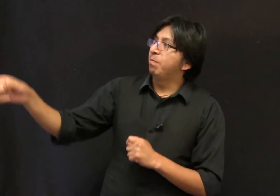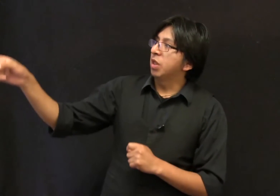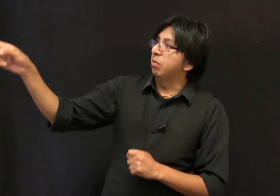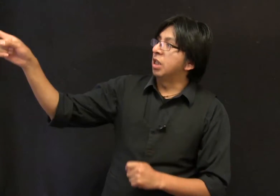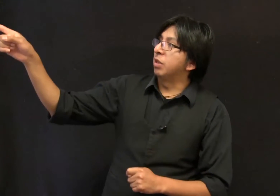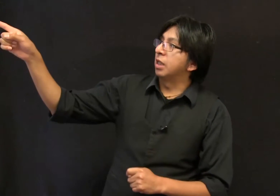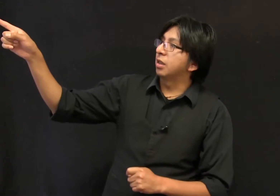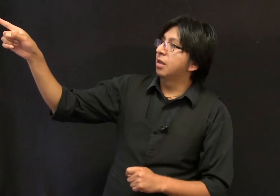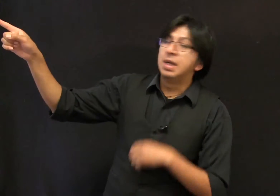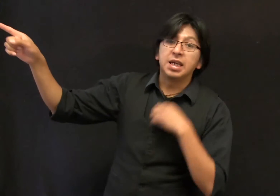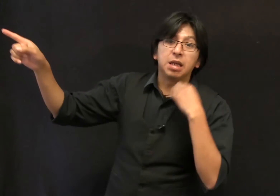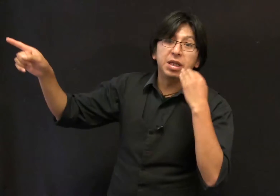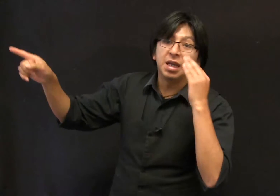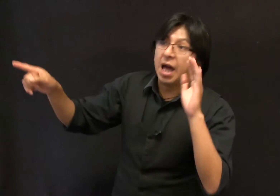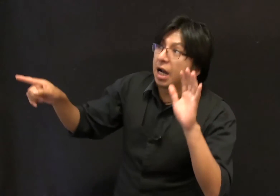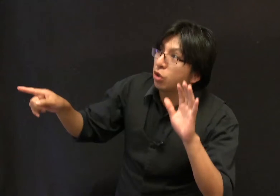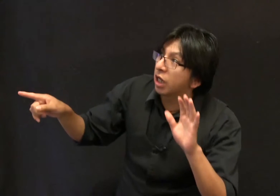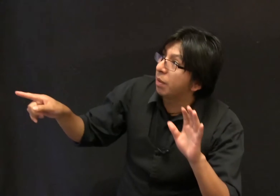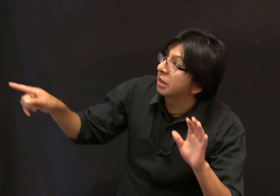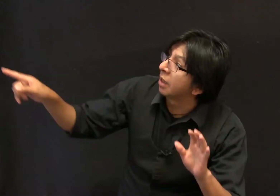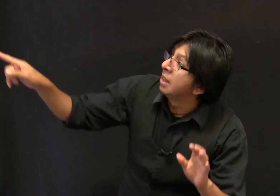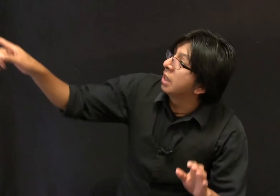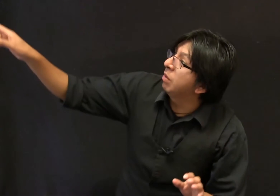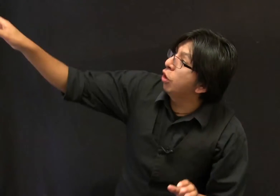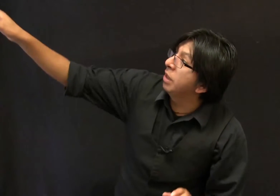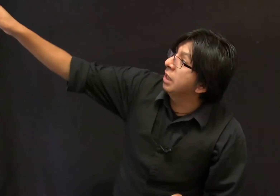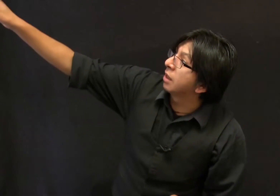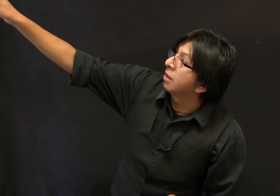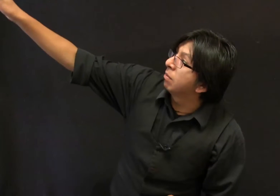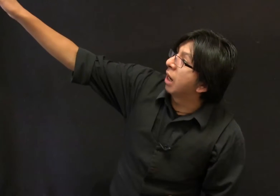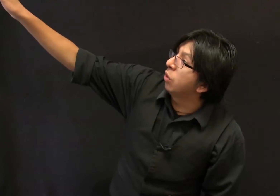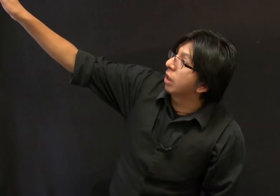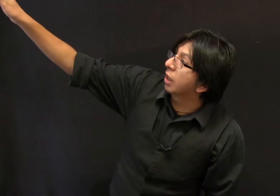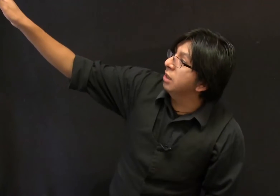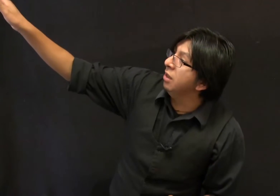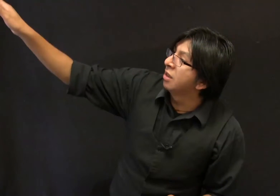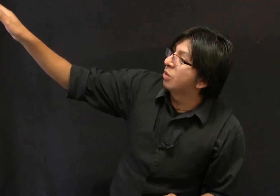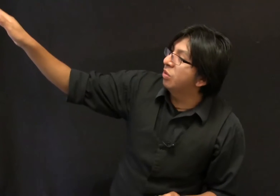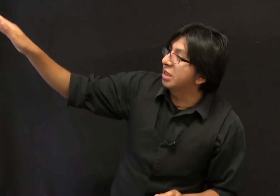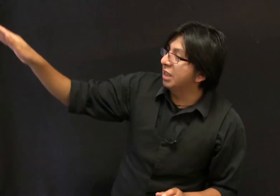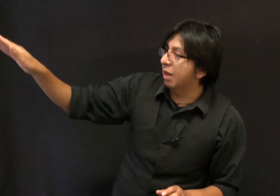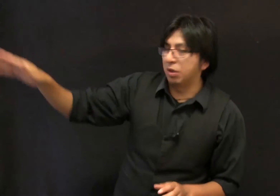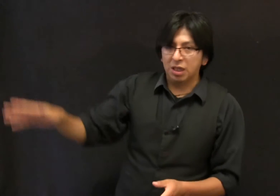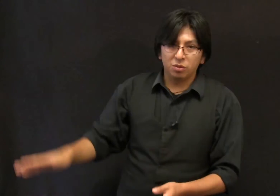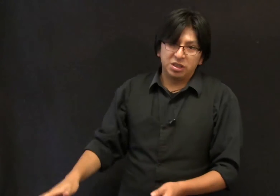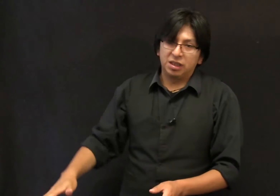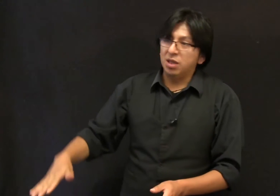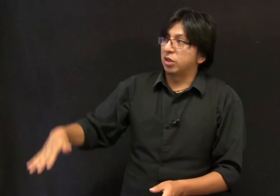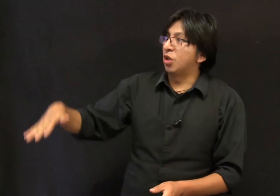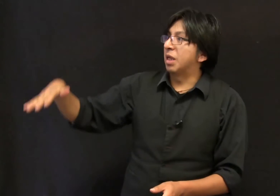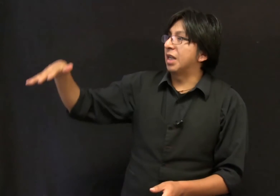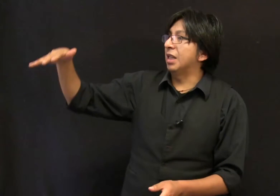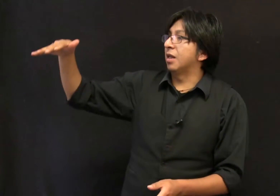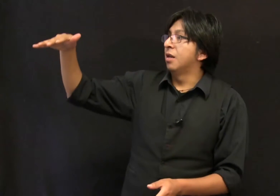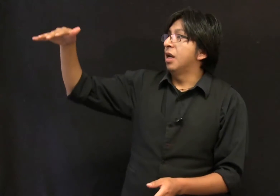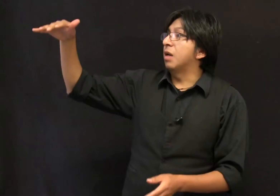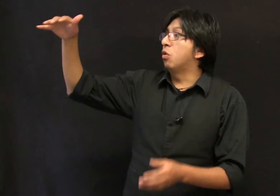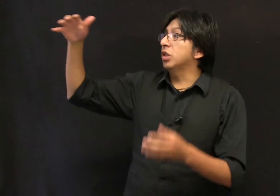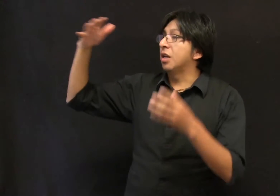viene mi nieta. Y David agachó la cabeza y miró venir, bajando en la calle, una chica aboneando de siete años, sino más alta, hermosa,